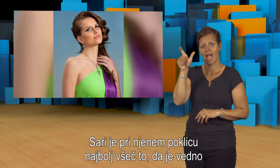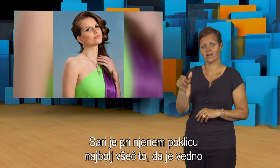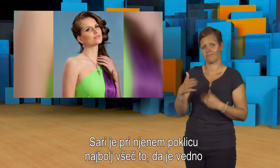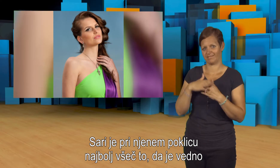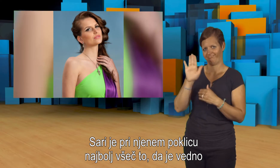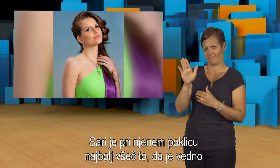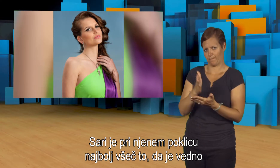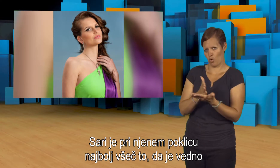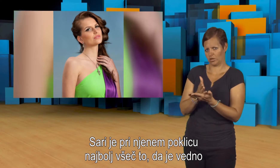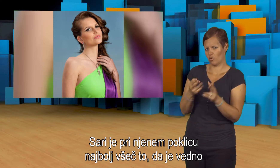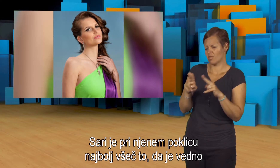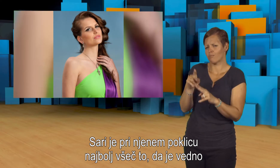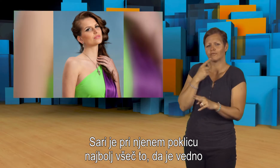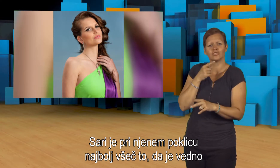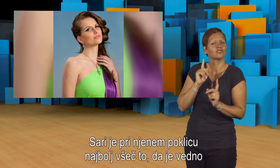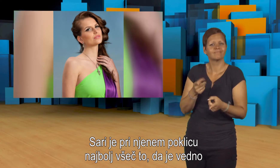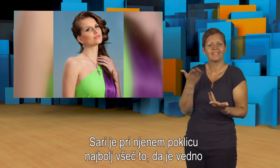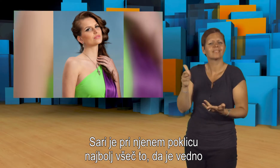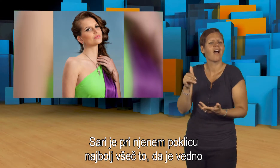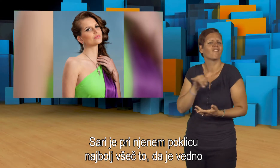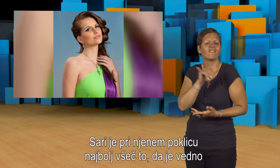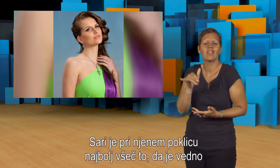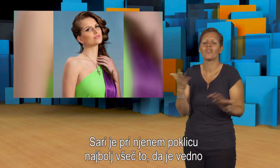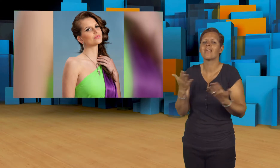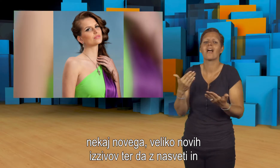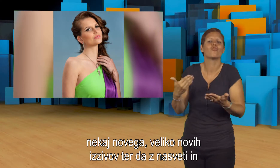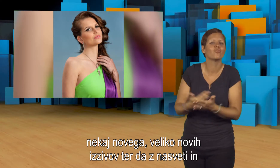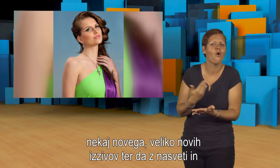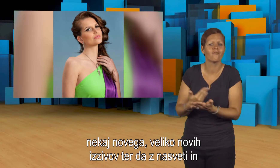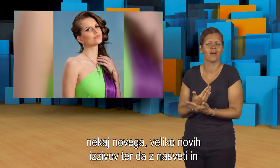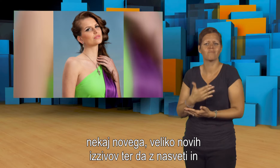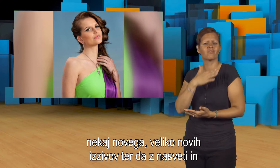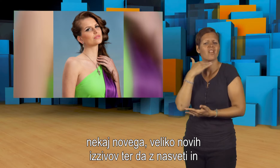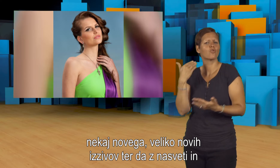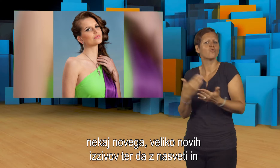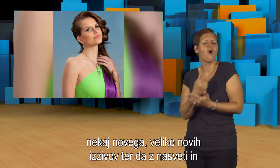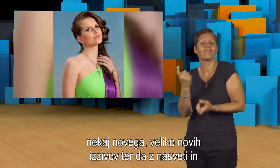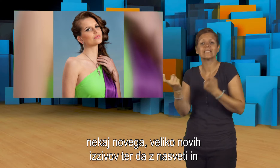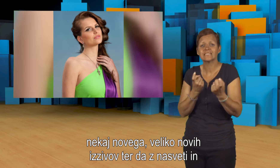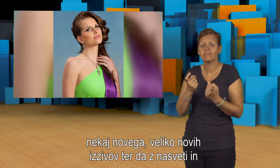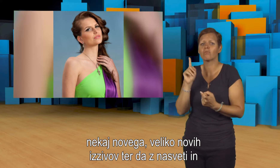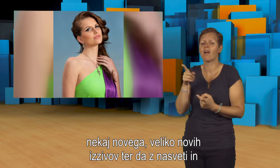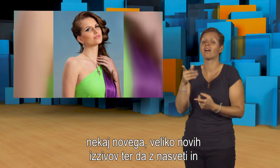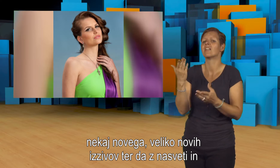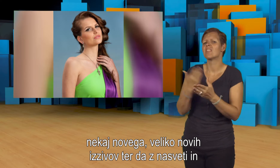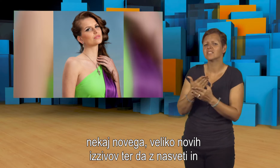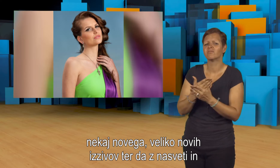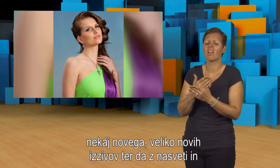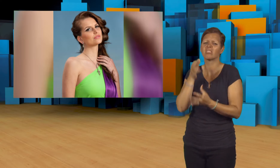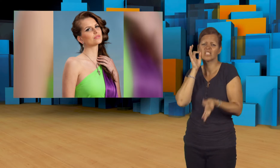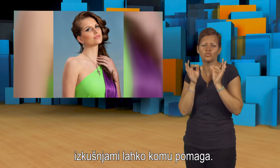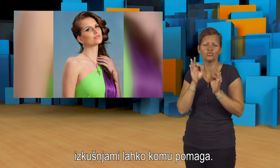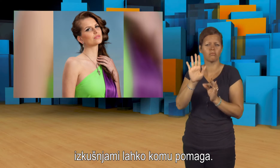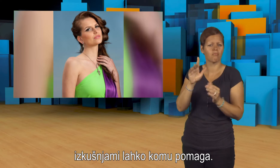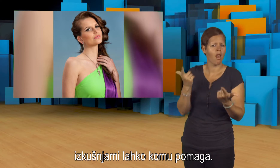Sari je pri njenem poklicu najbolj všeč to, da je vedno nekaj novega, veliko novih izzivov, ter da z nasveti in